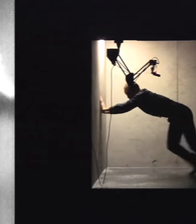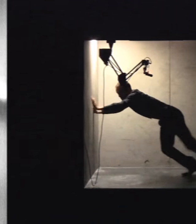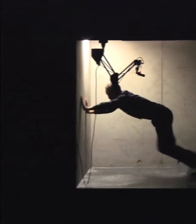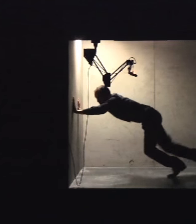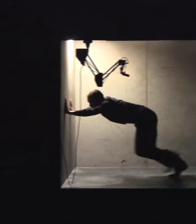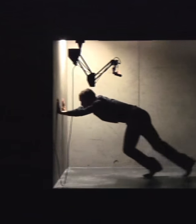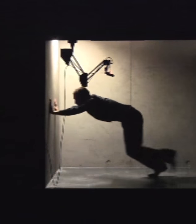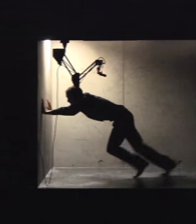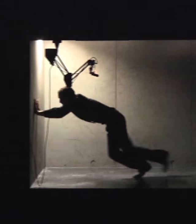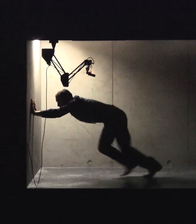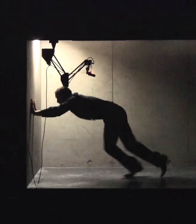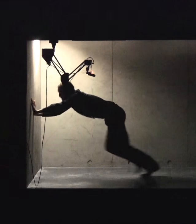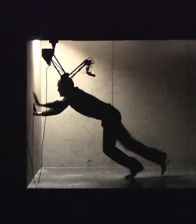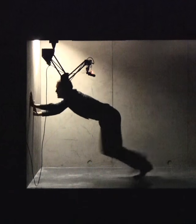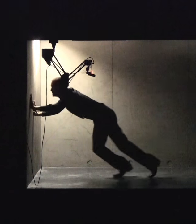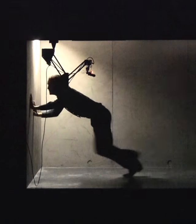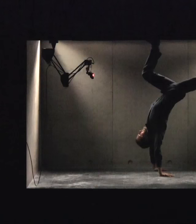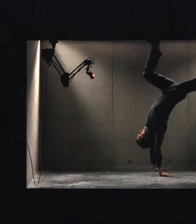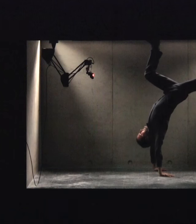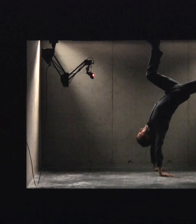angoissante, il ne sait plus s'il doit en rire ou en pleurer.